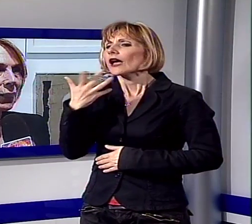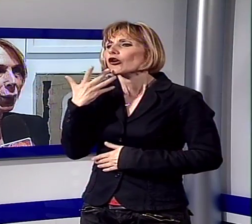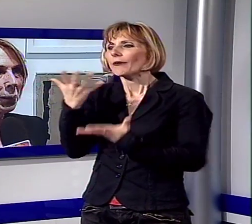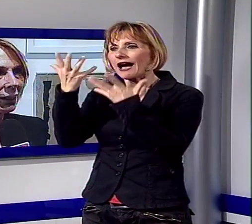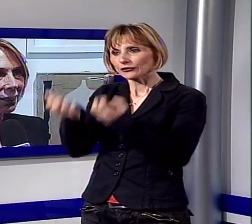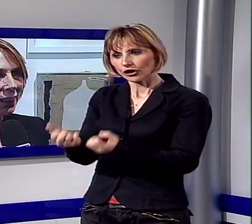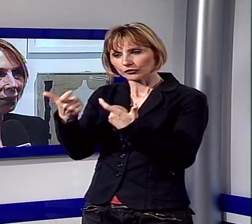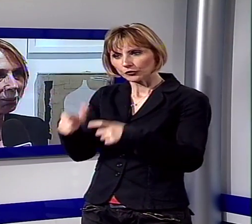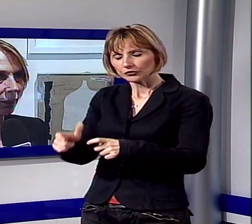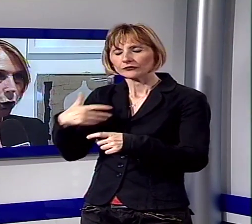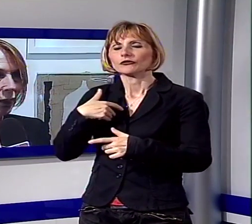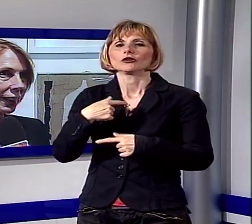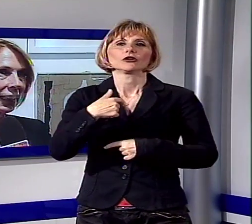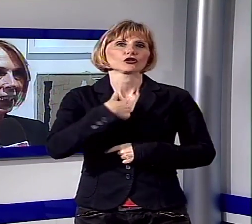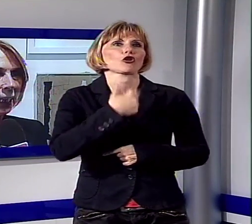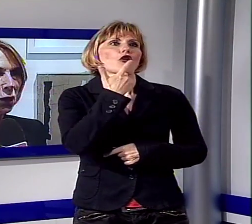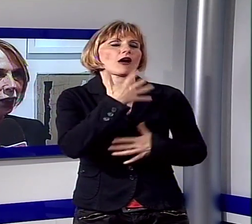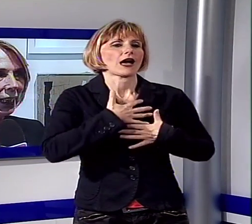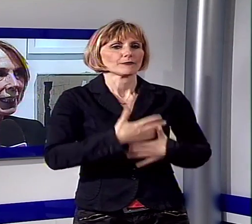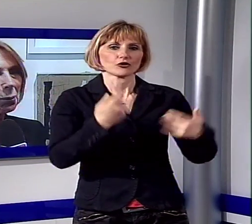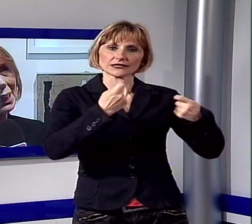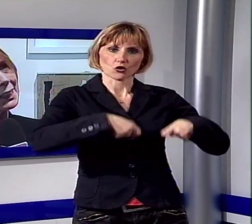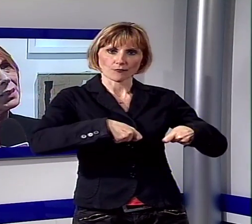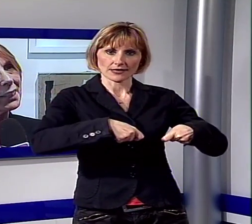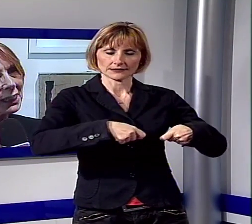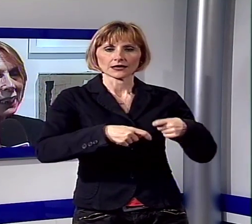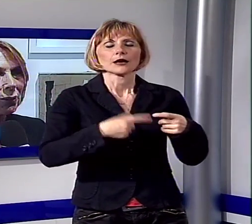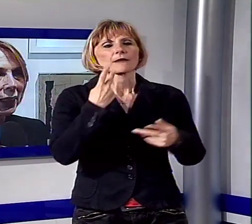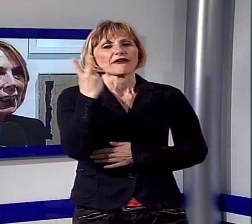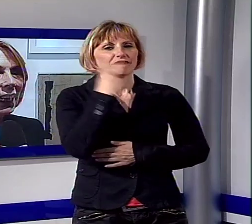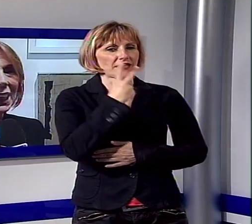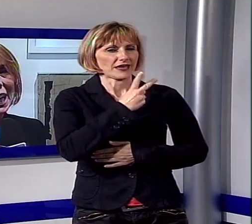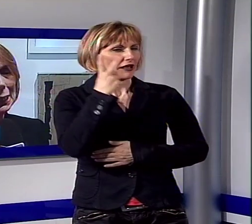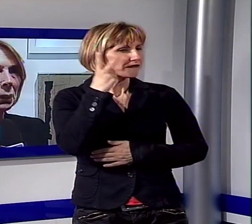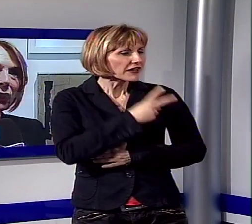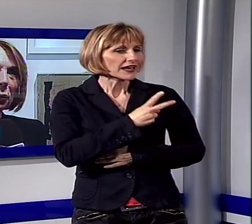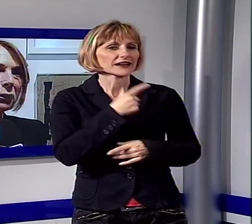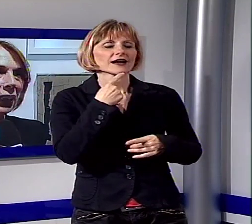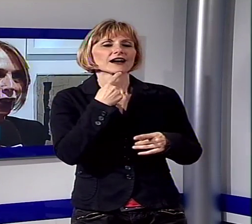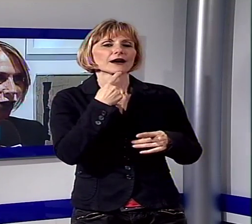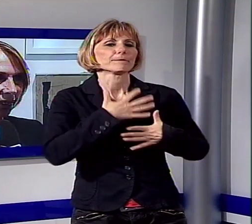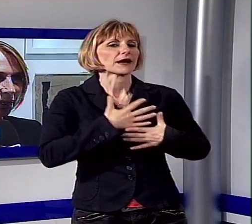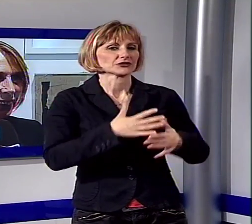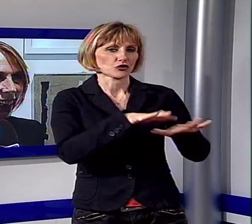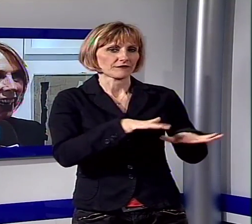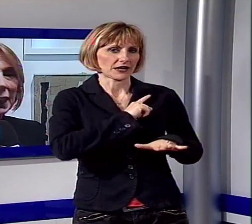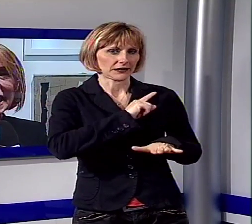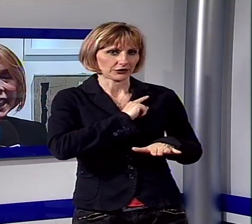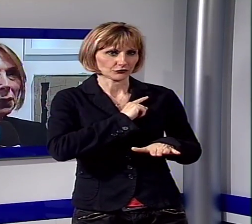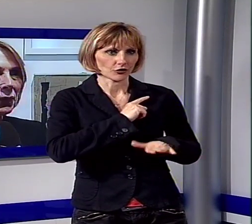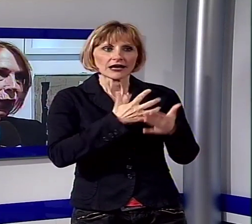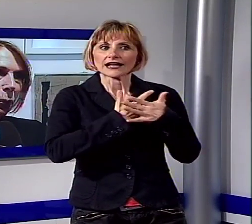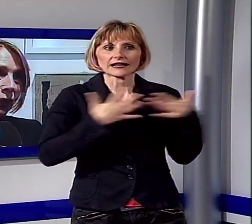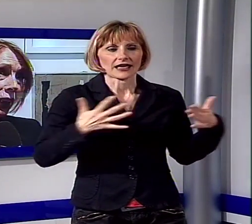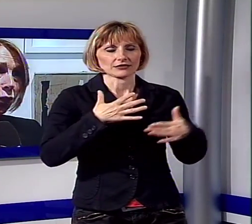'amore per le scommesse, se dovessi dire il tema generale, ma la verità vera è la passione per Viareggio, è la